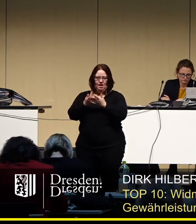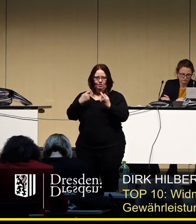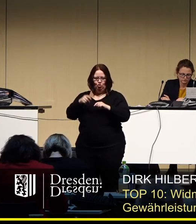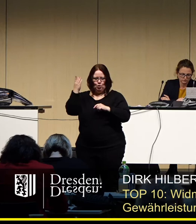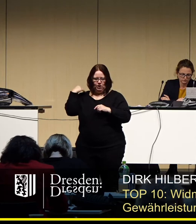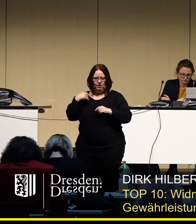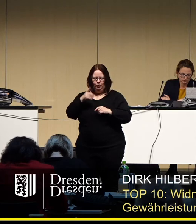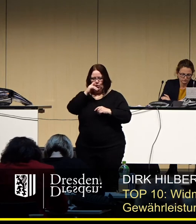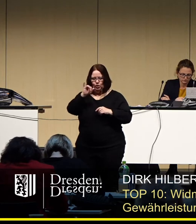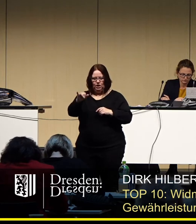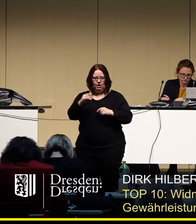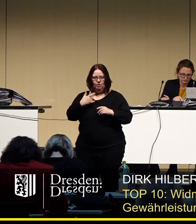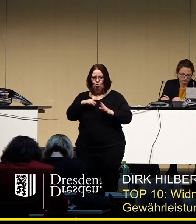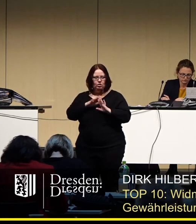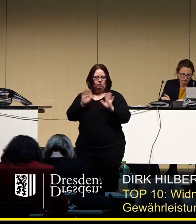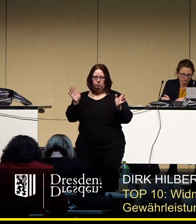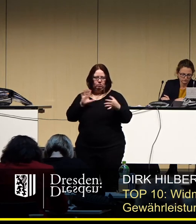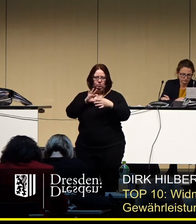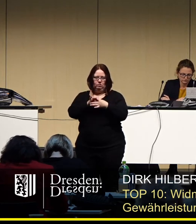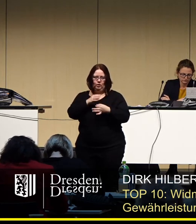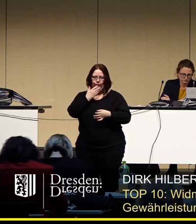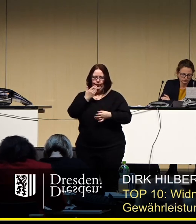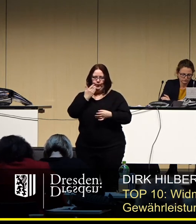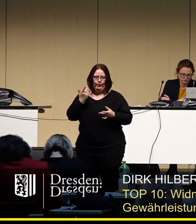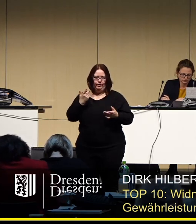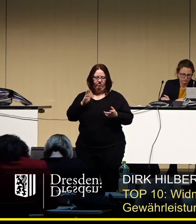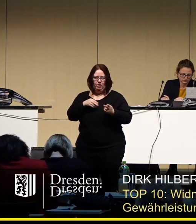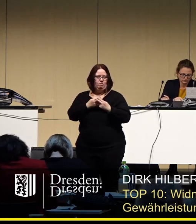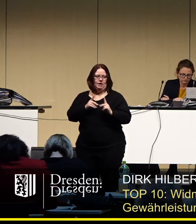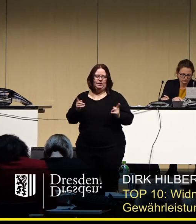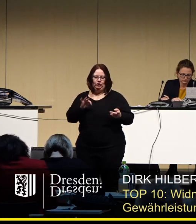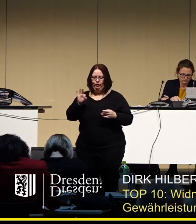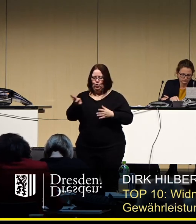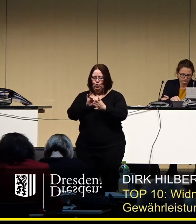Beschlusslagen ist da jetzt keine entsprechende